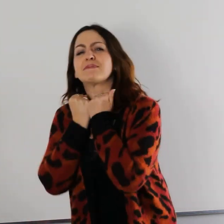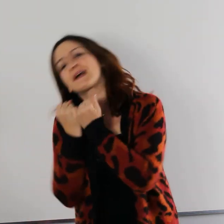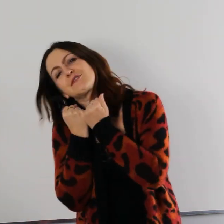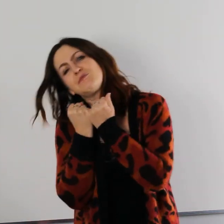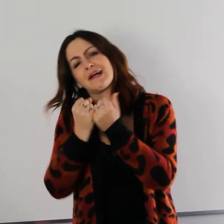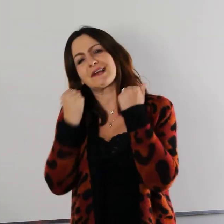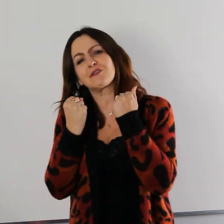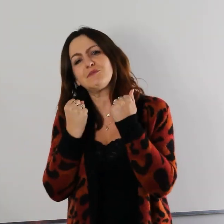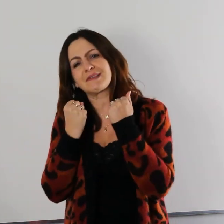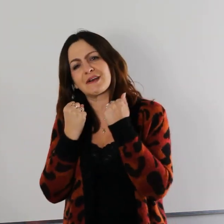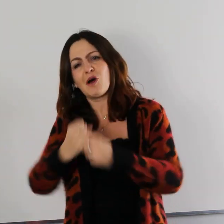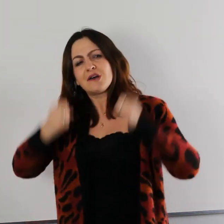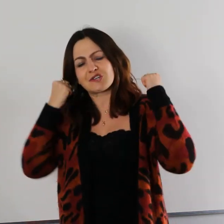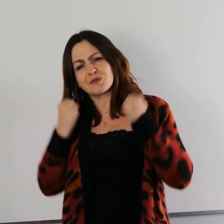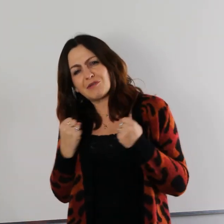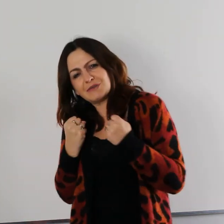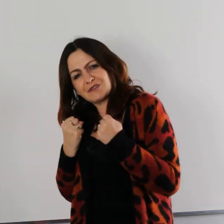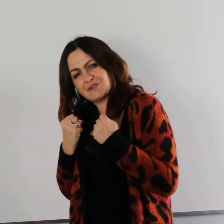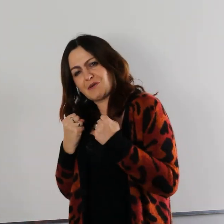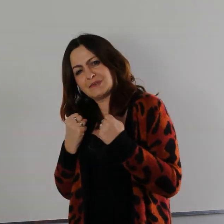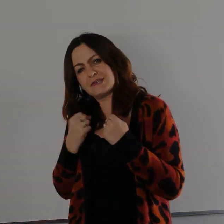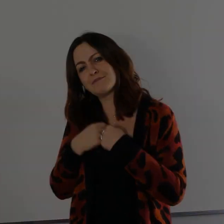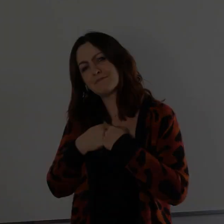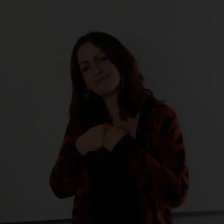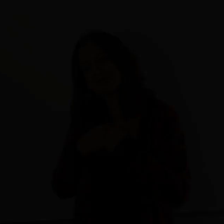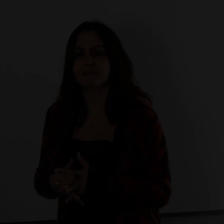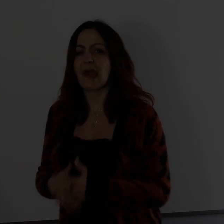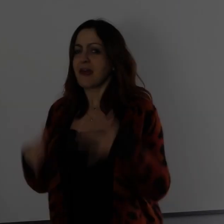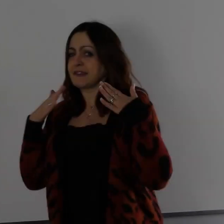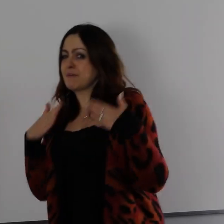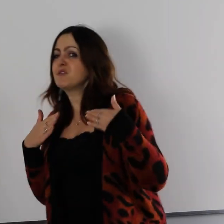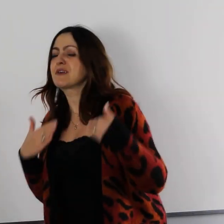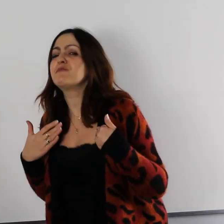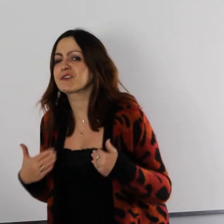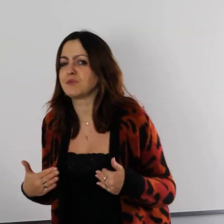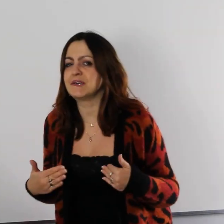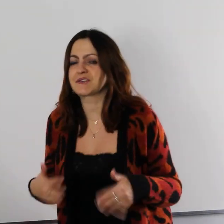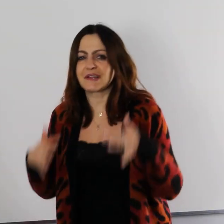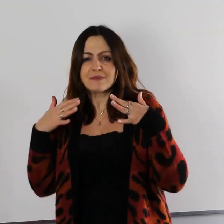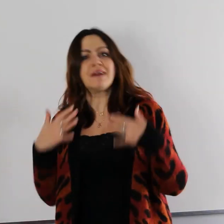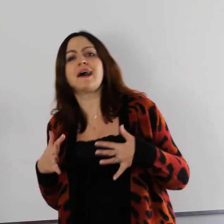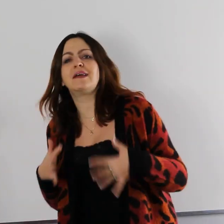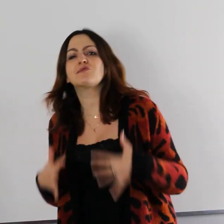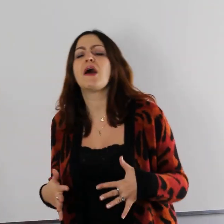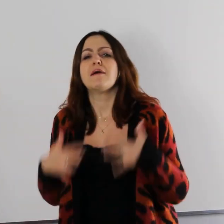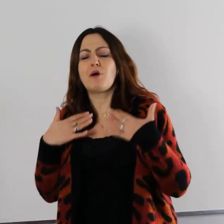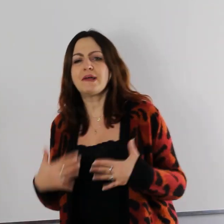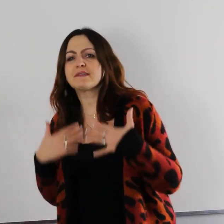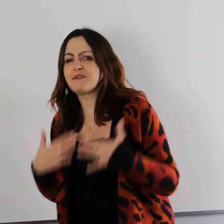taka dumna, taka dumna z tego, że udało mi się to zrobić. Na pewno zauważyłeś, że na tym kanale już ponad dwa